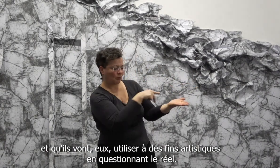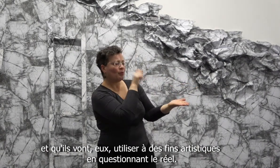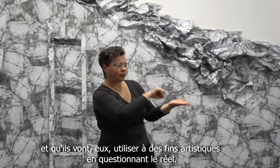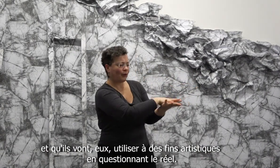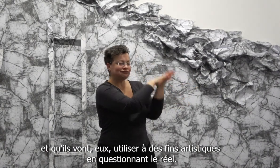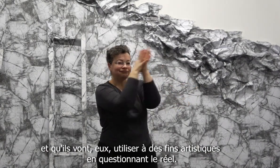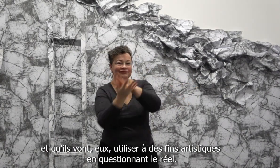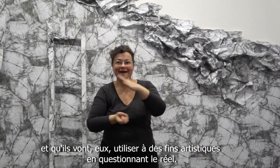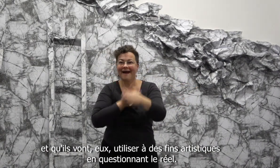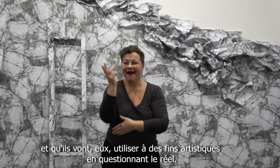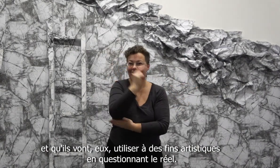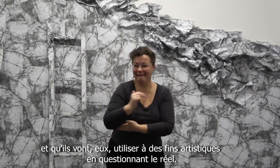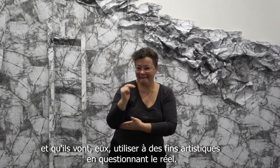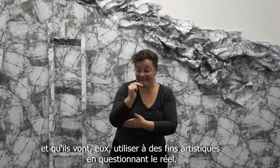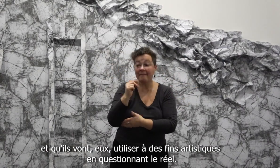utiliser à des fins artistiques en questionnant le réel.